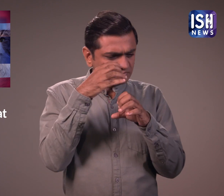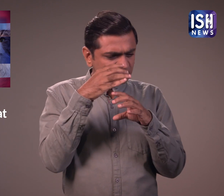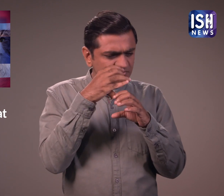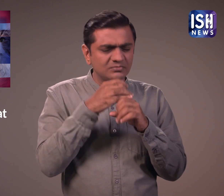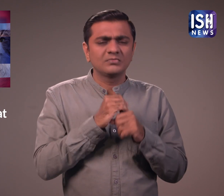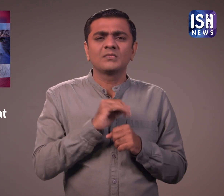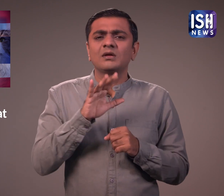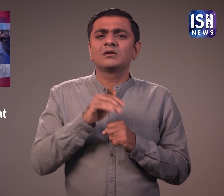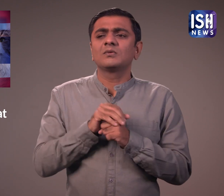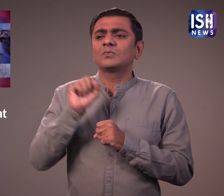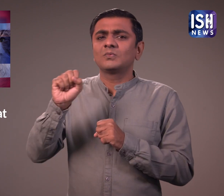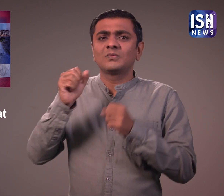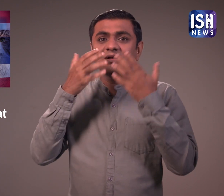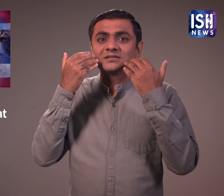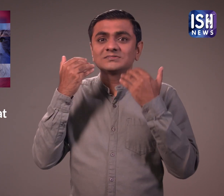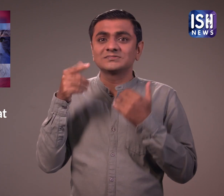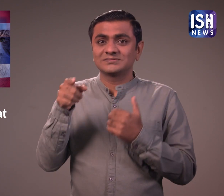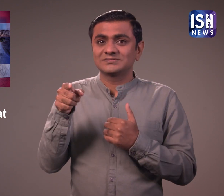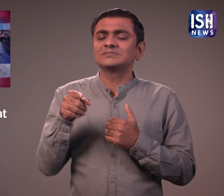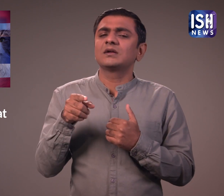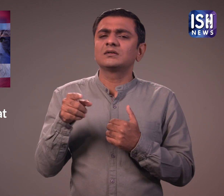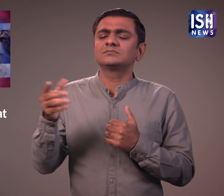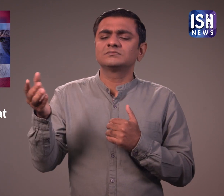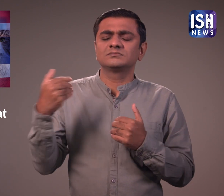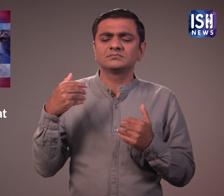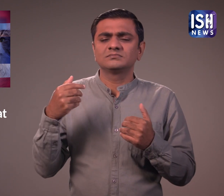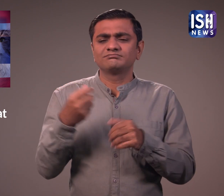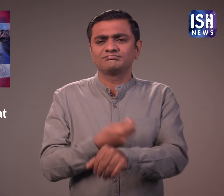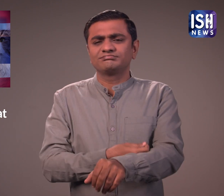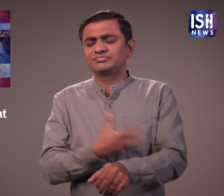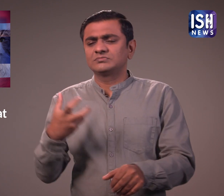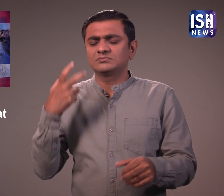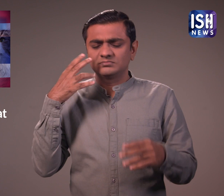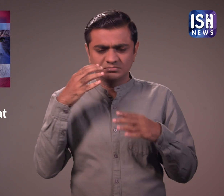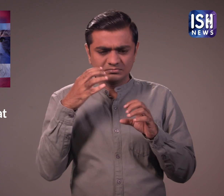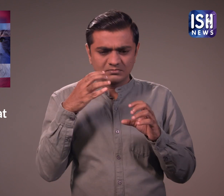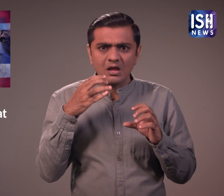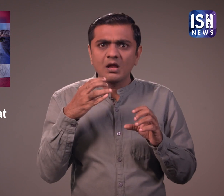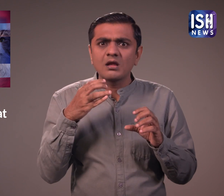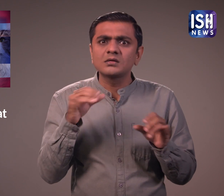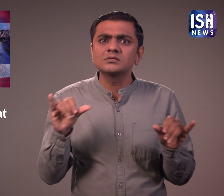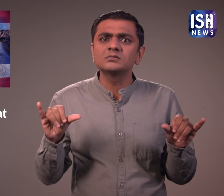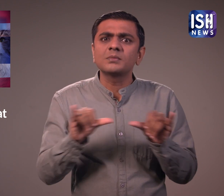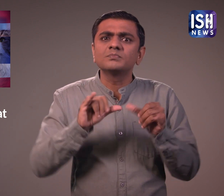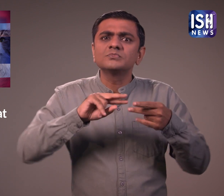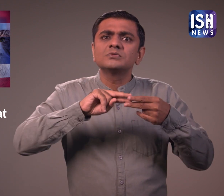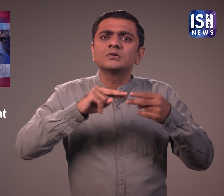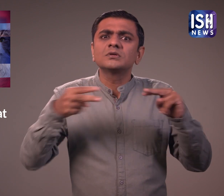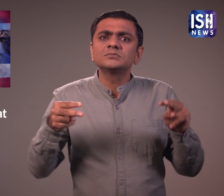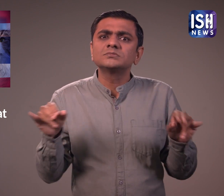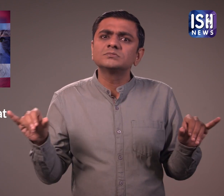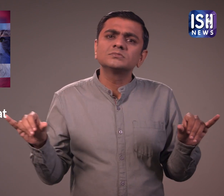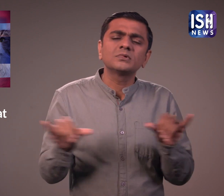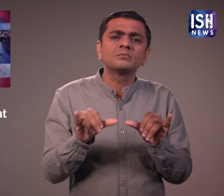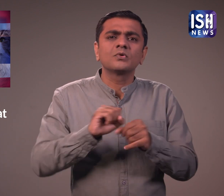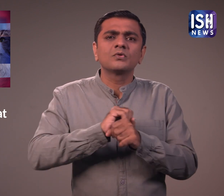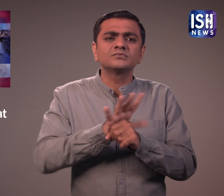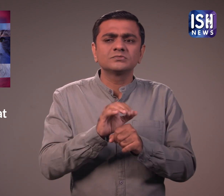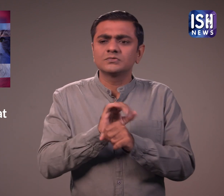पशुचिकित सक और बिल्ली दोनों को एक ही पक्रार का उप्वेद हुआ था। इससे साबित हो गया कि बिल्ली ने